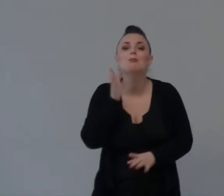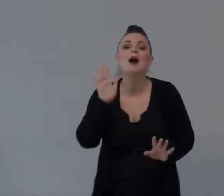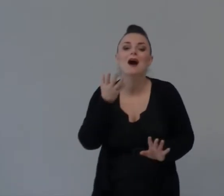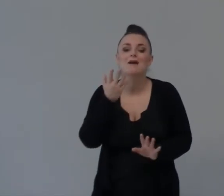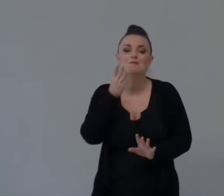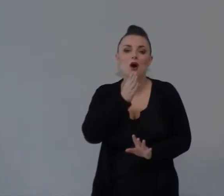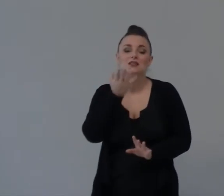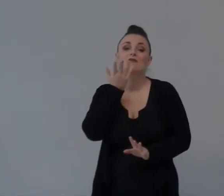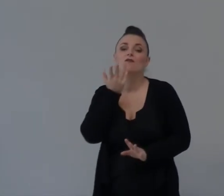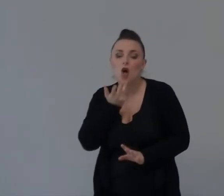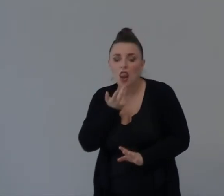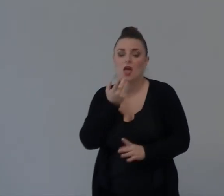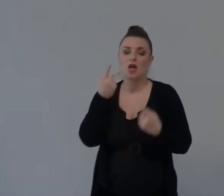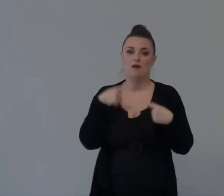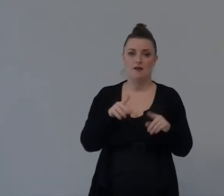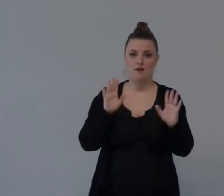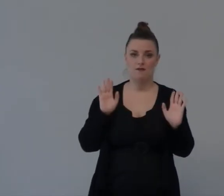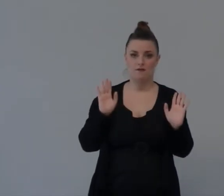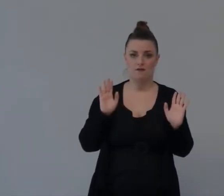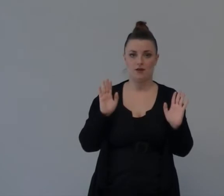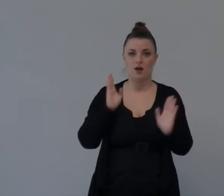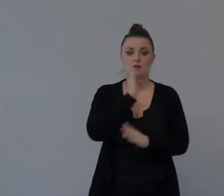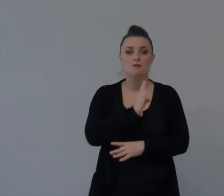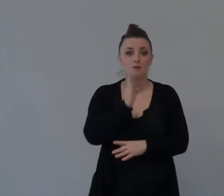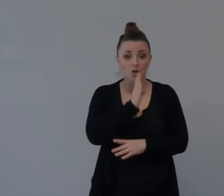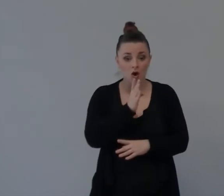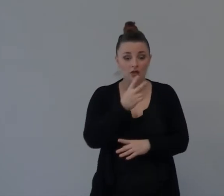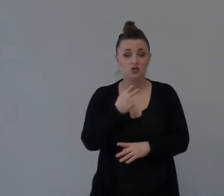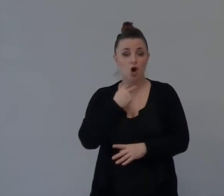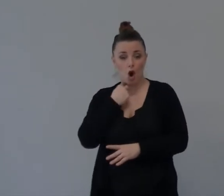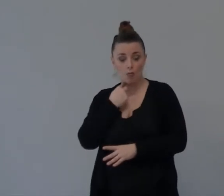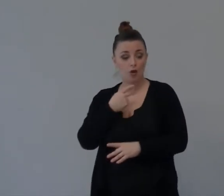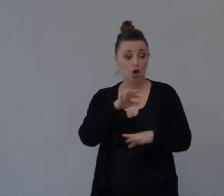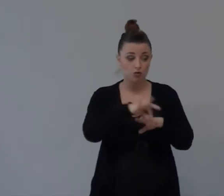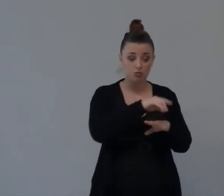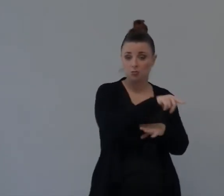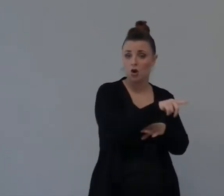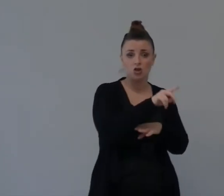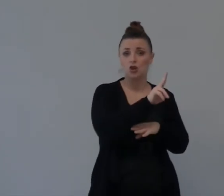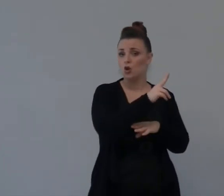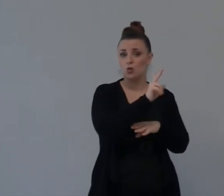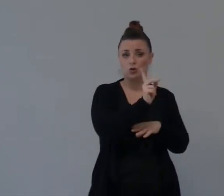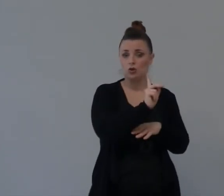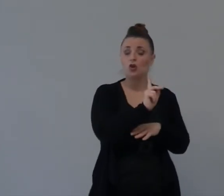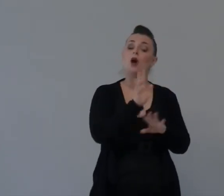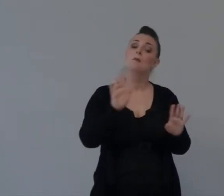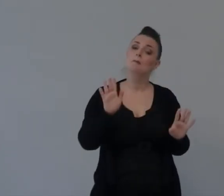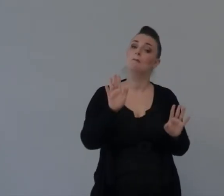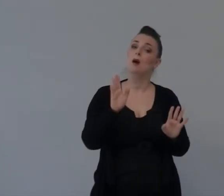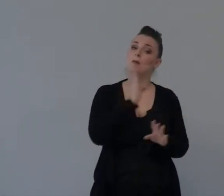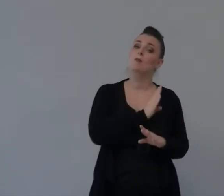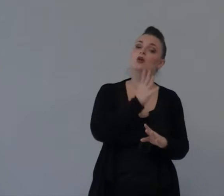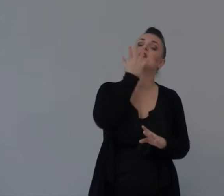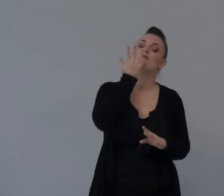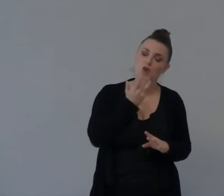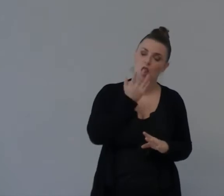Soprattutto Boaz Non Doveva Sposare Per Forza Lut Ma Boaz Voleva